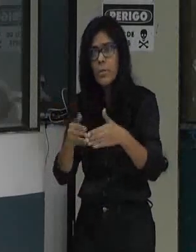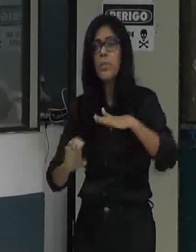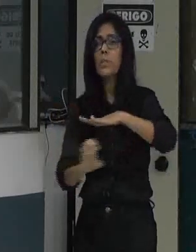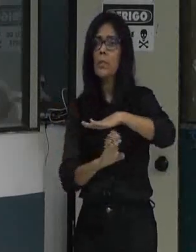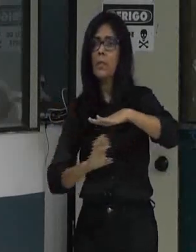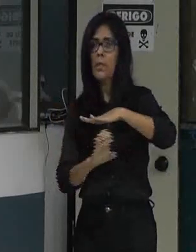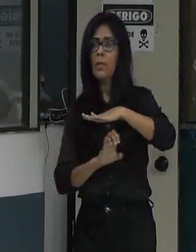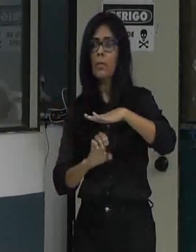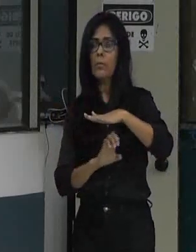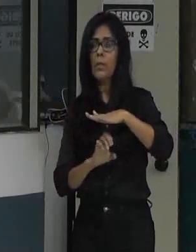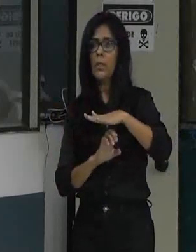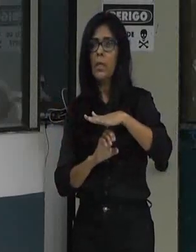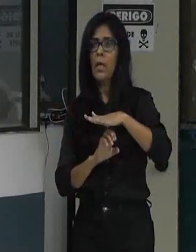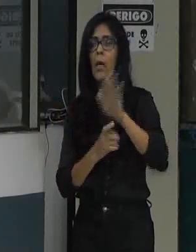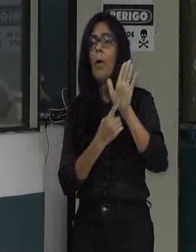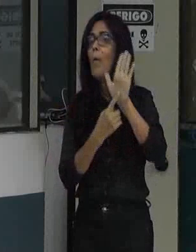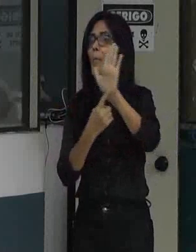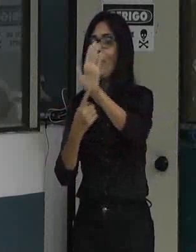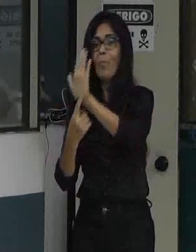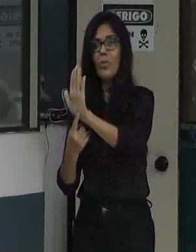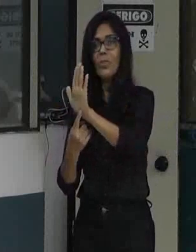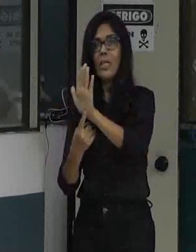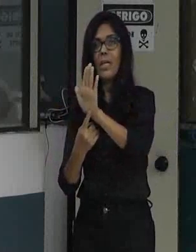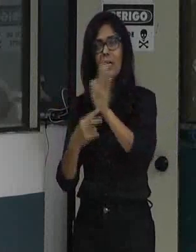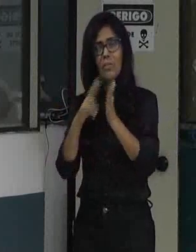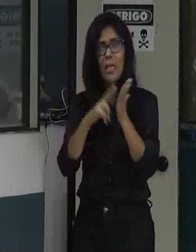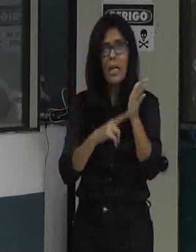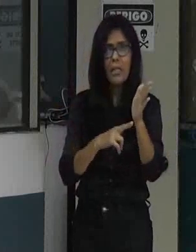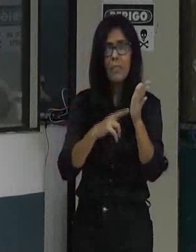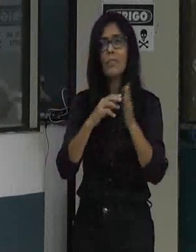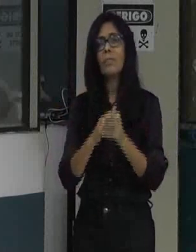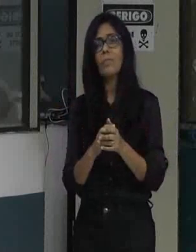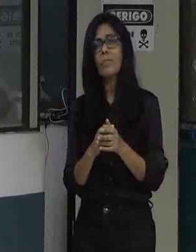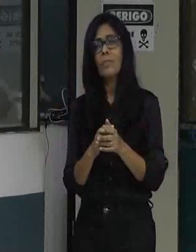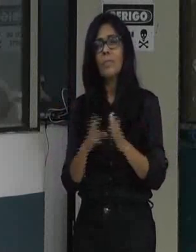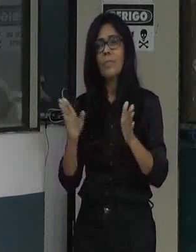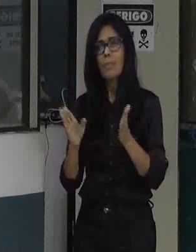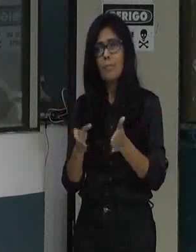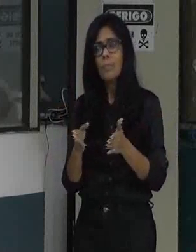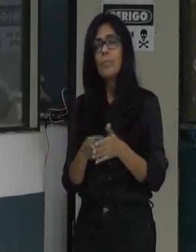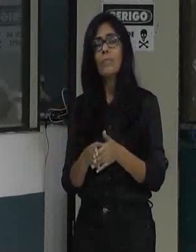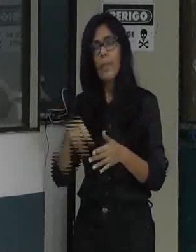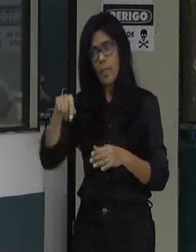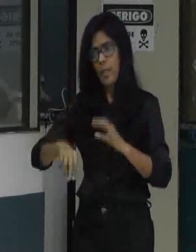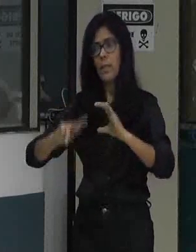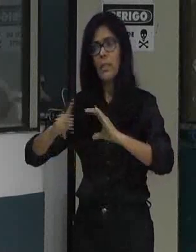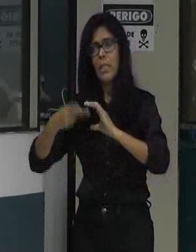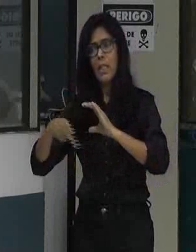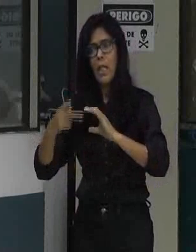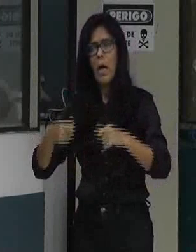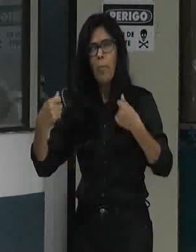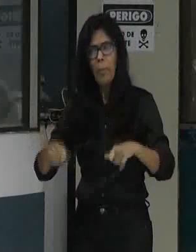os relatórios e dentro de que nesta casa a gente vai ter que fazer uma comissão especial de investigação